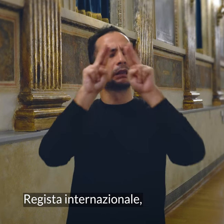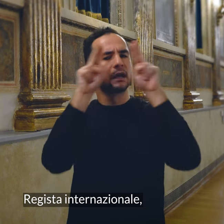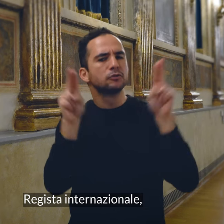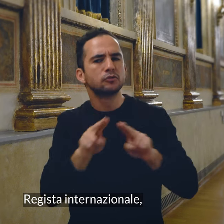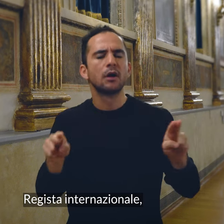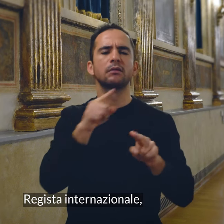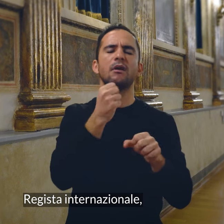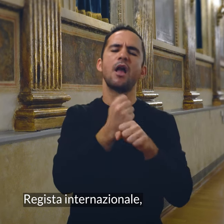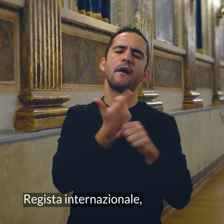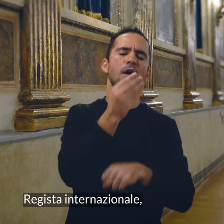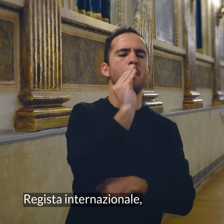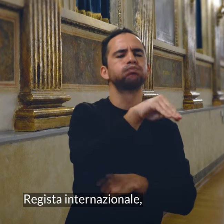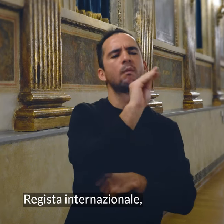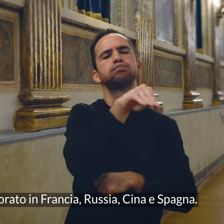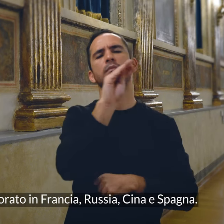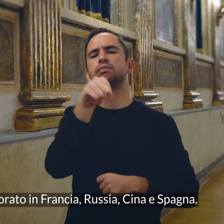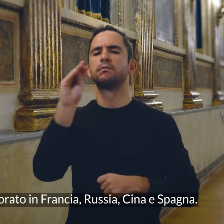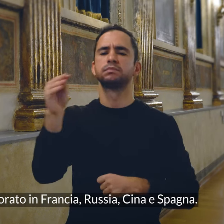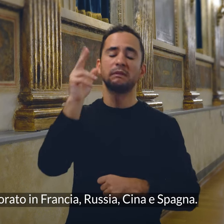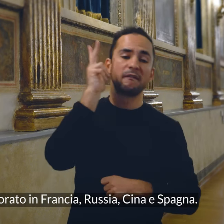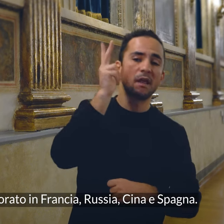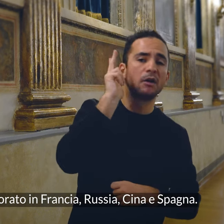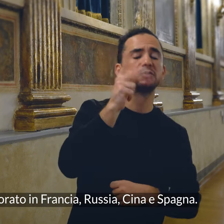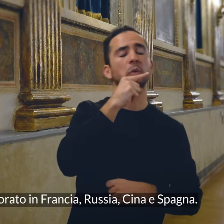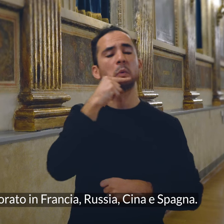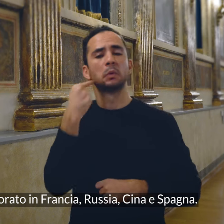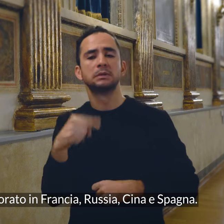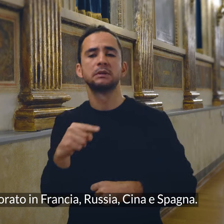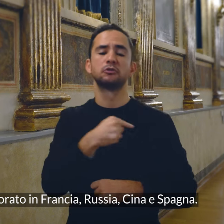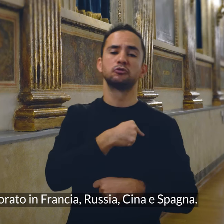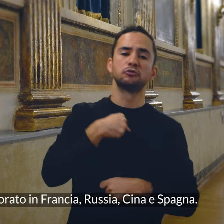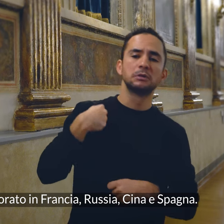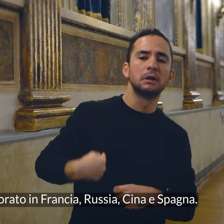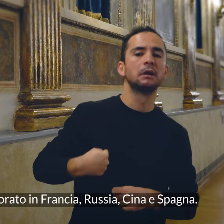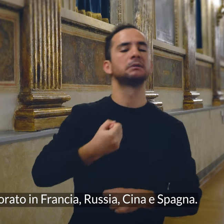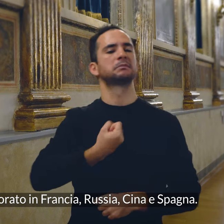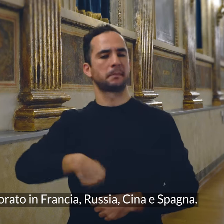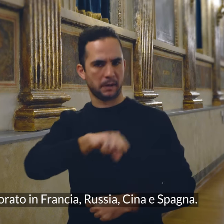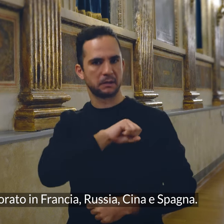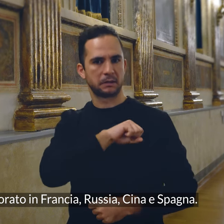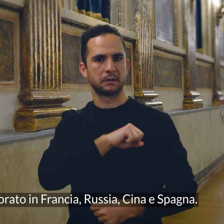Regista internazionale, ha lavorato in Francia, Russia, Cina e Spagna.